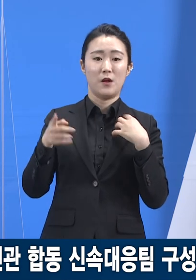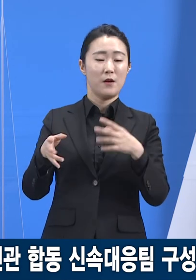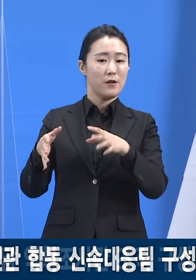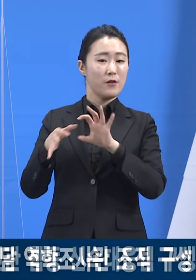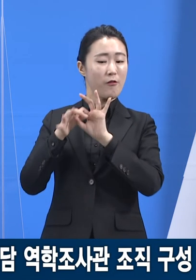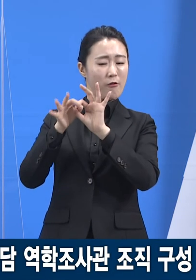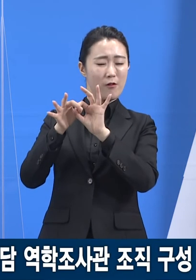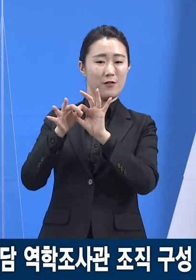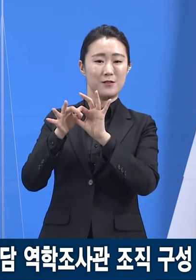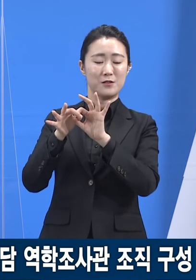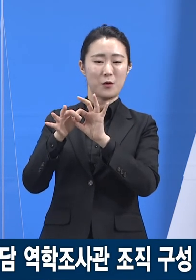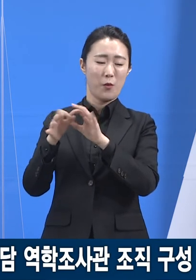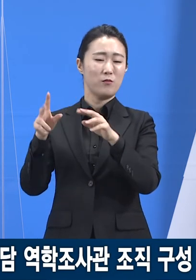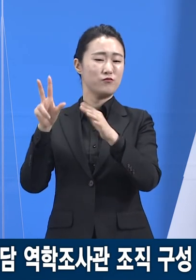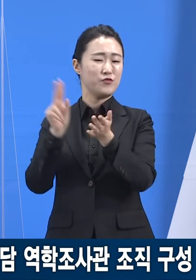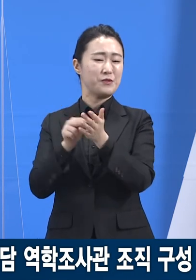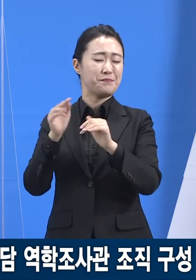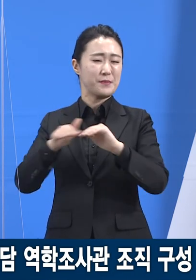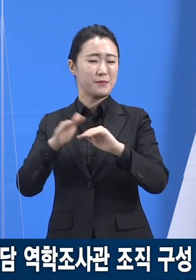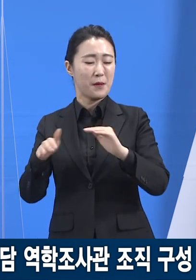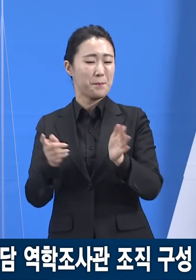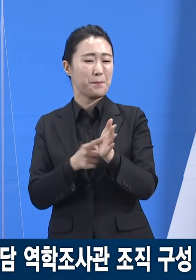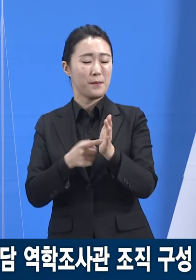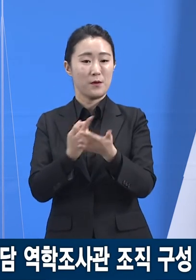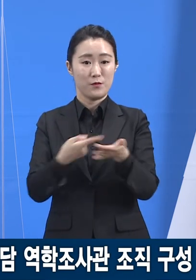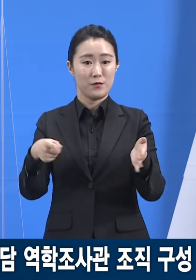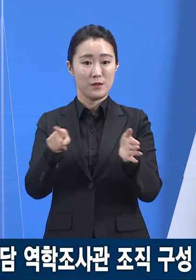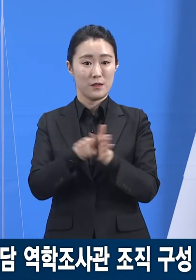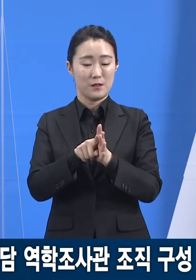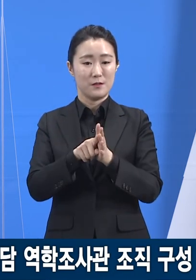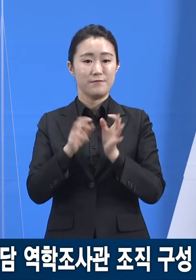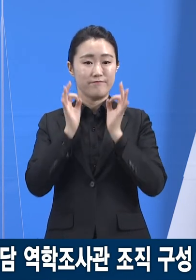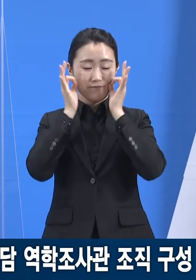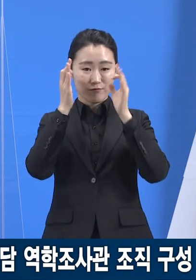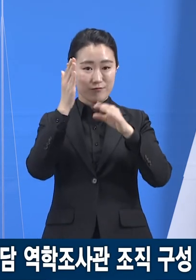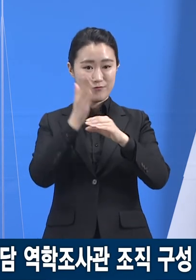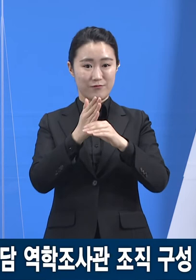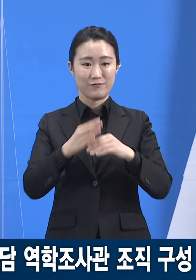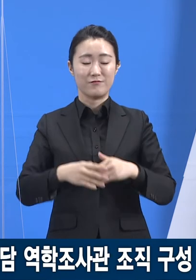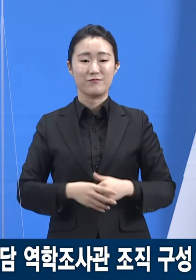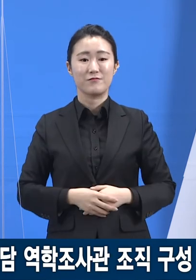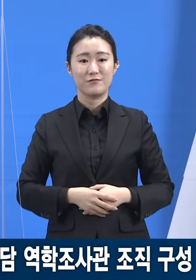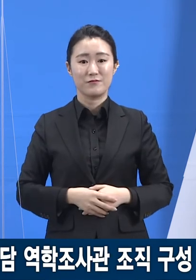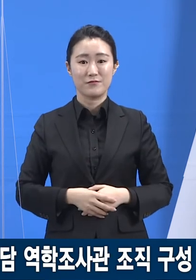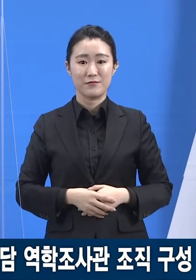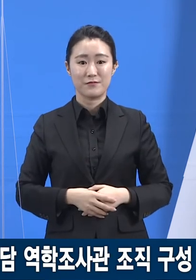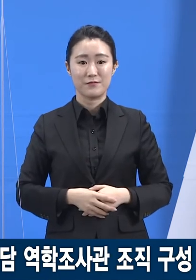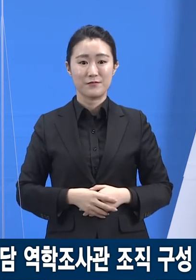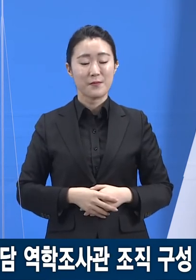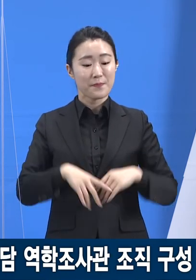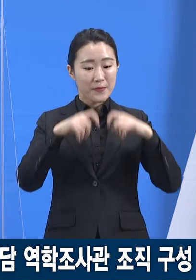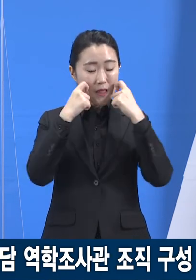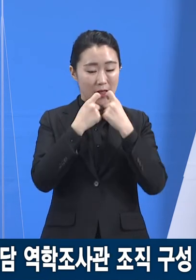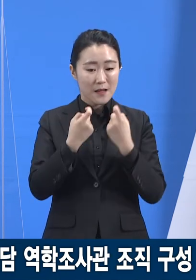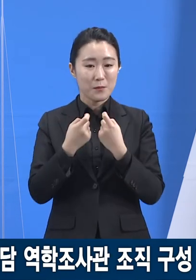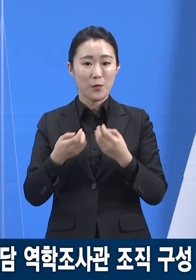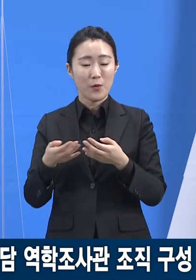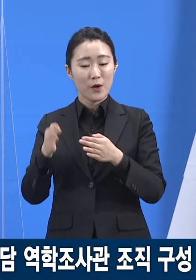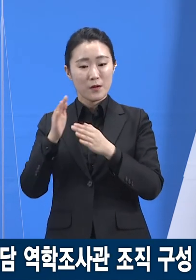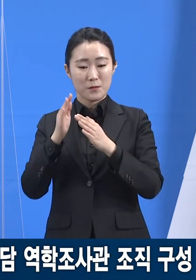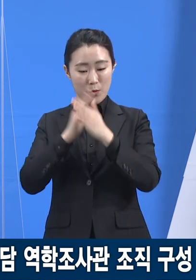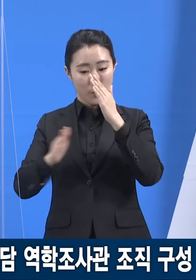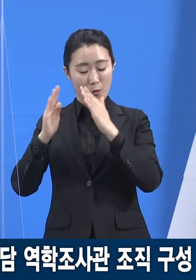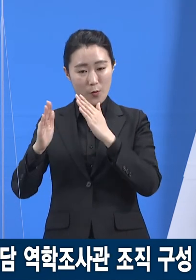1개월 남짓 경기도 코로나19 예방접종 시행추진단을 중심으로 한 많은 민관거버넌스와 협력을 통하여